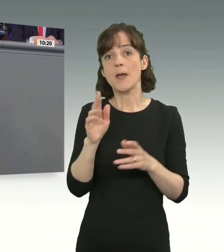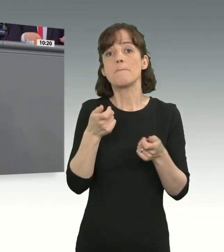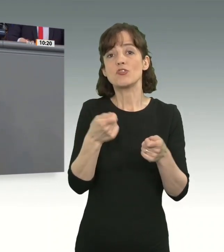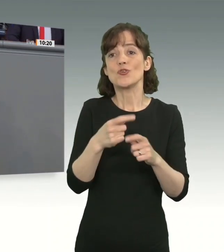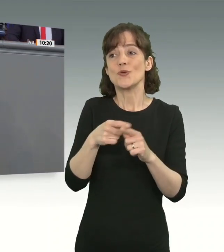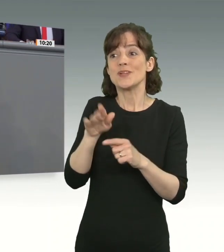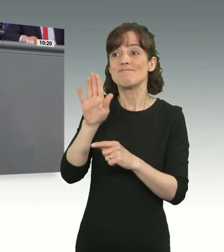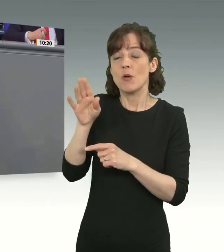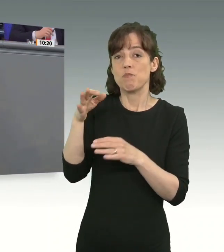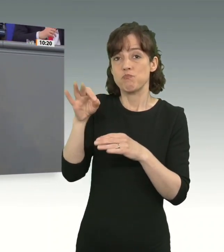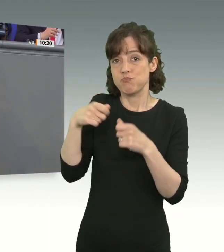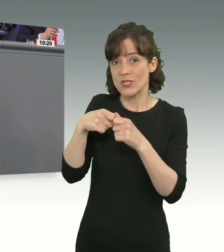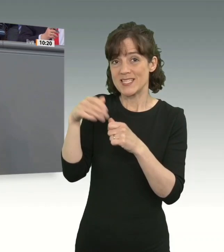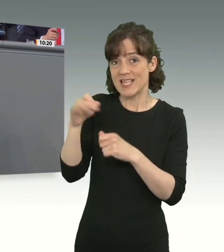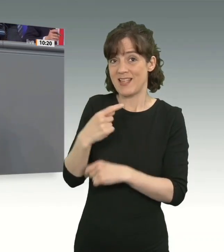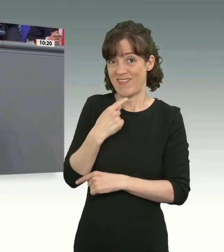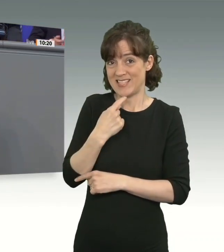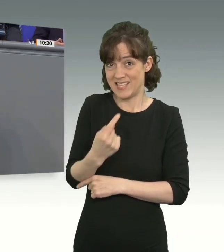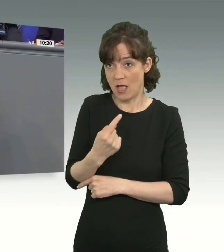Bundeskanzlers entsprechend folgen werden.